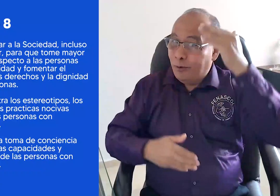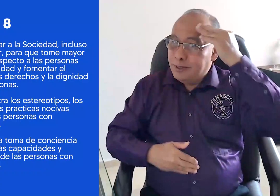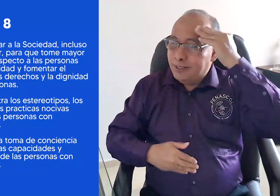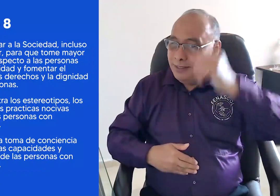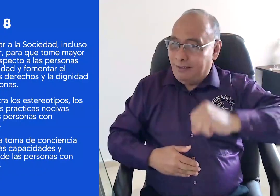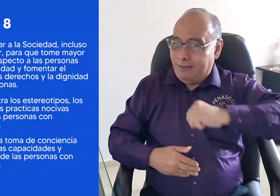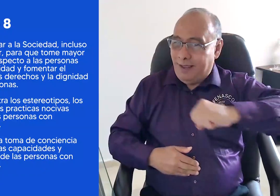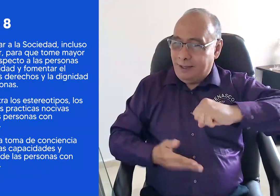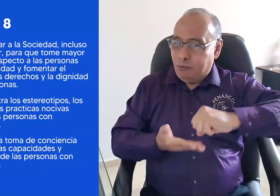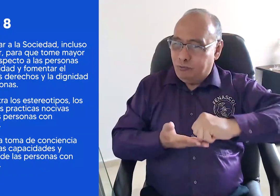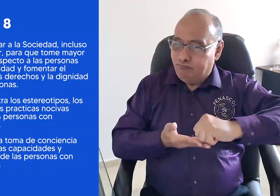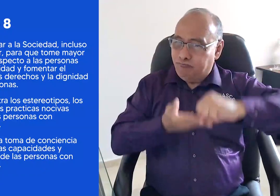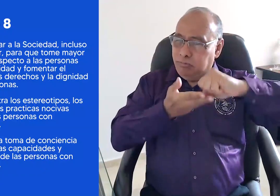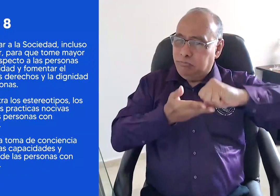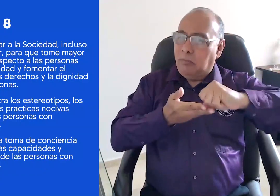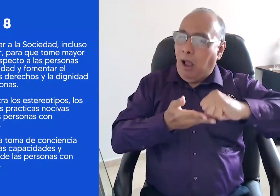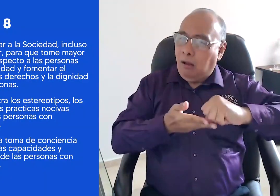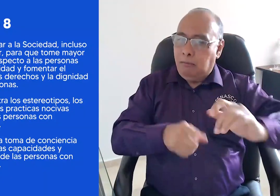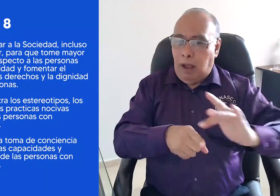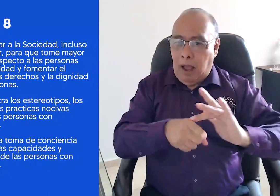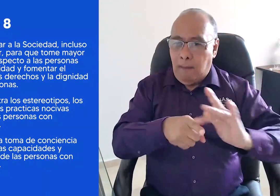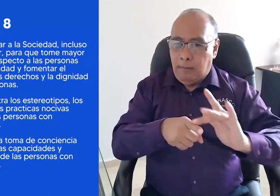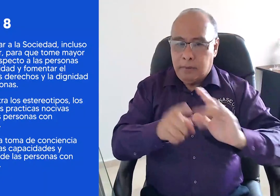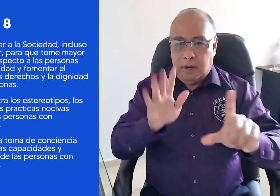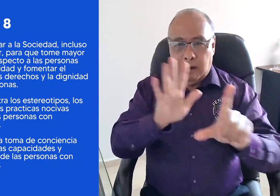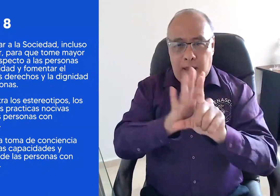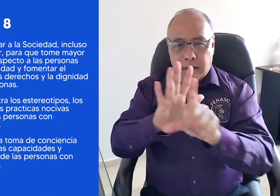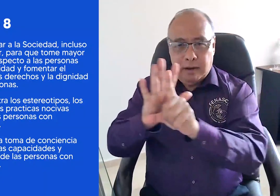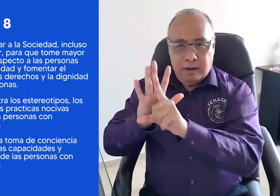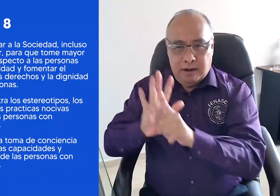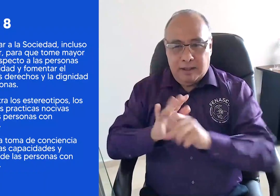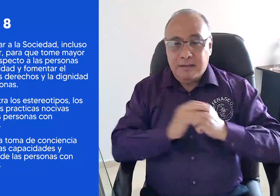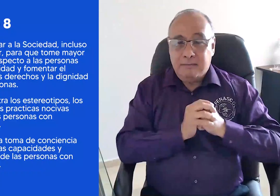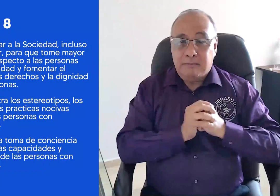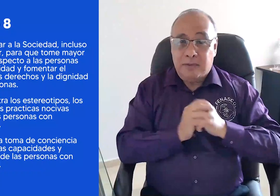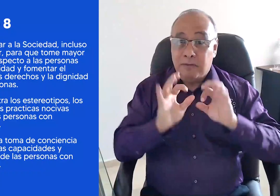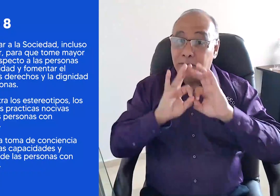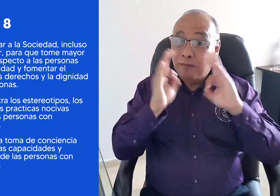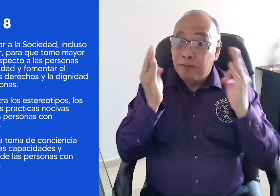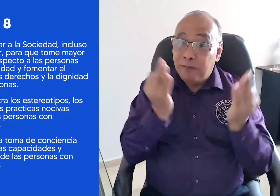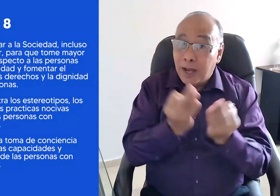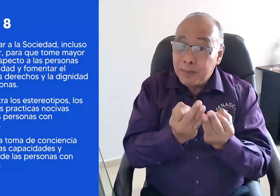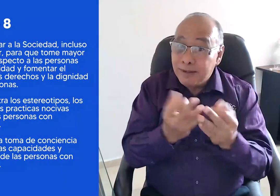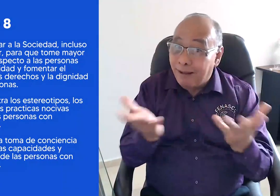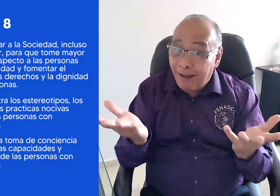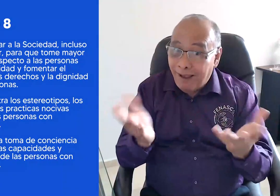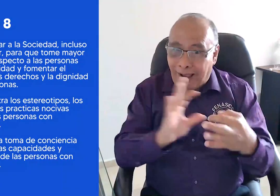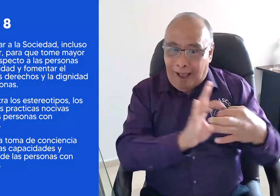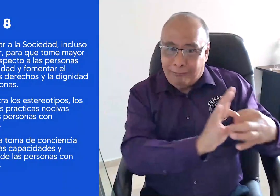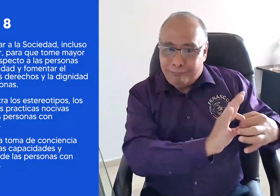esta toma de conciencia debe llevar al cumplimiento real de la norma. Familias, como aliados de